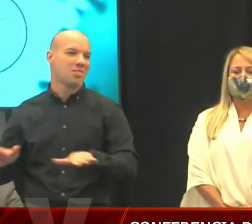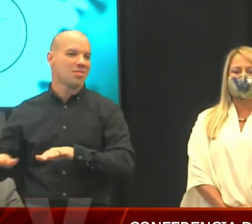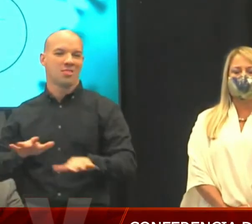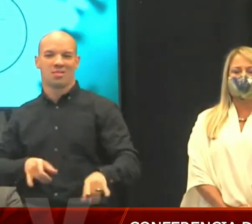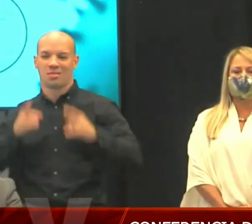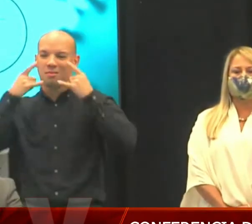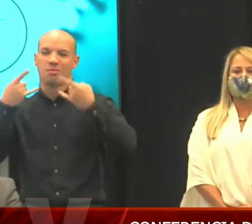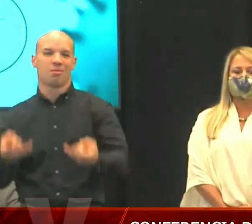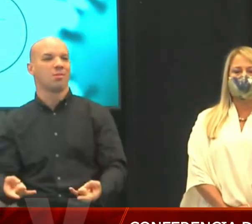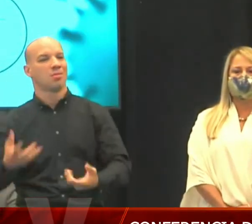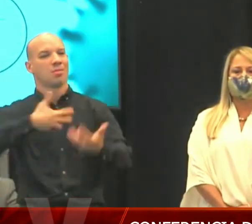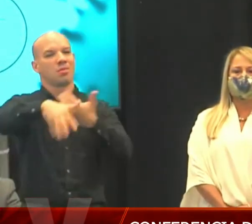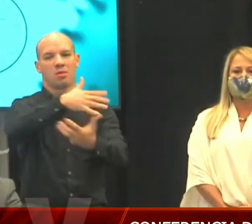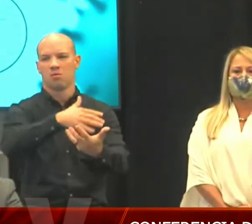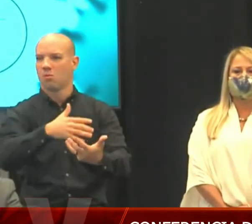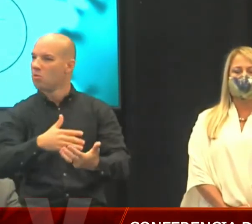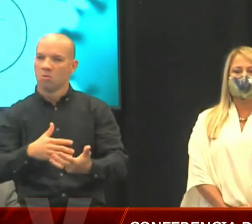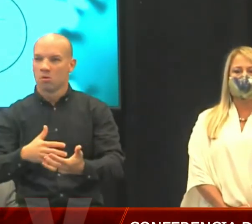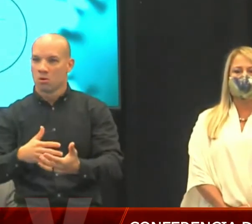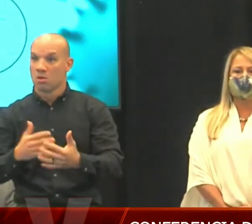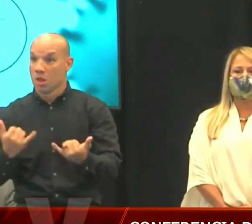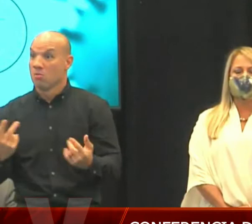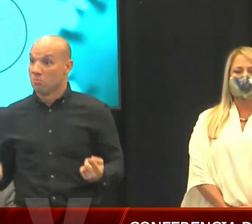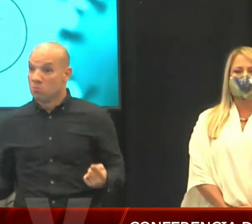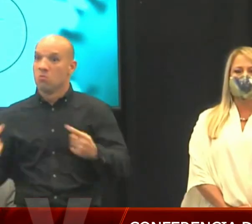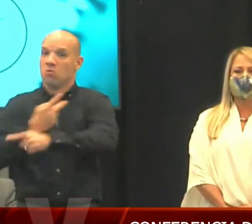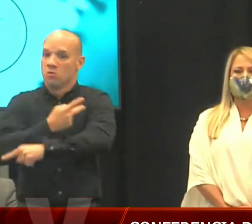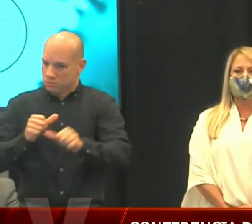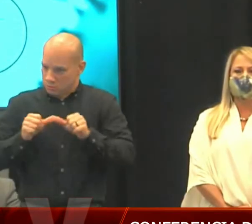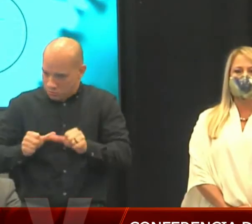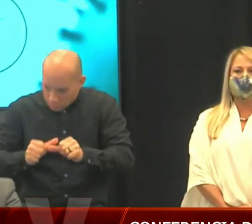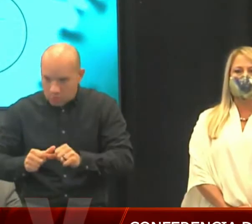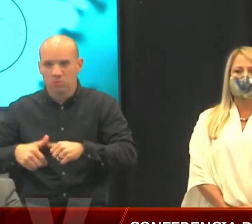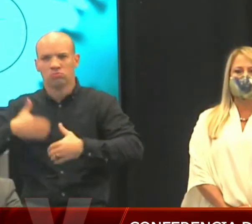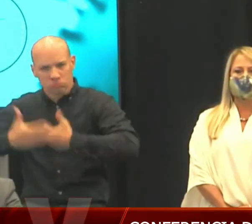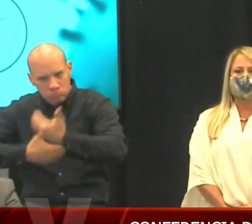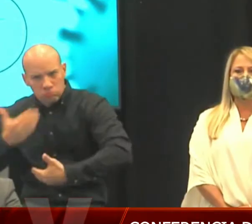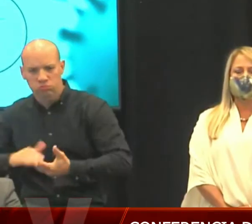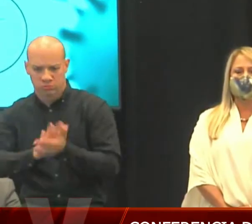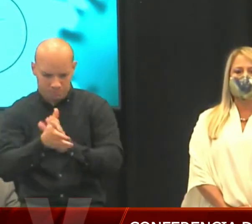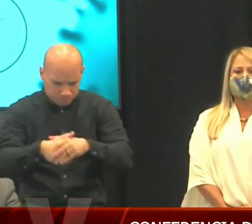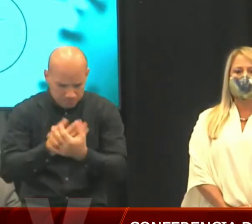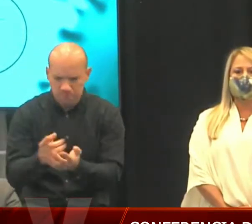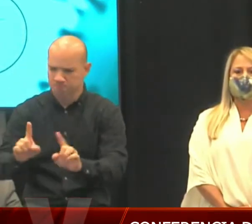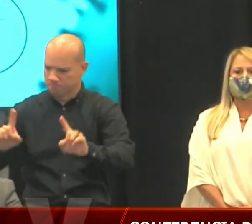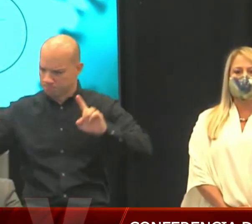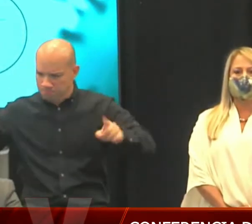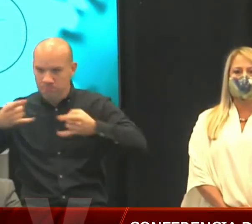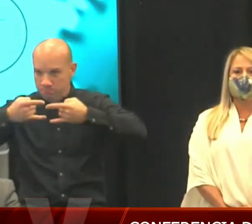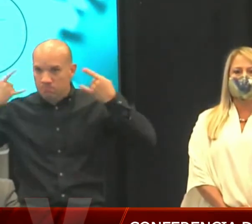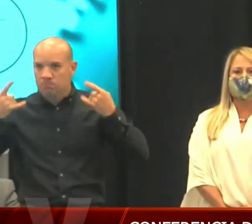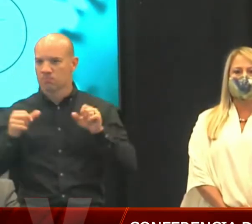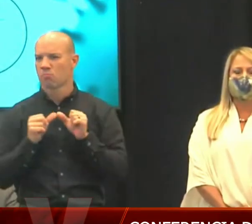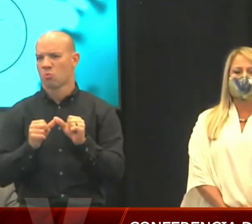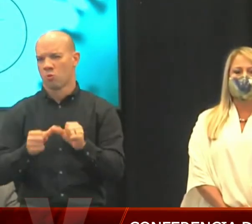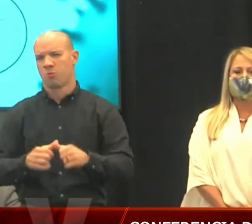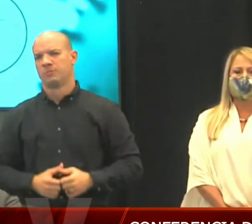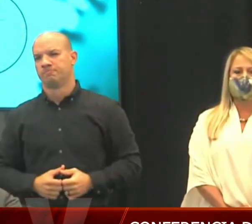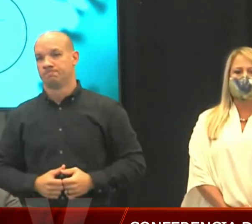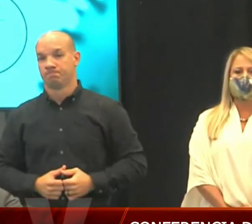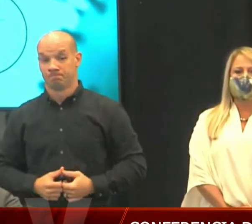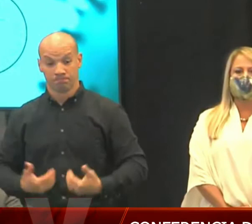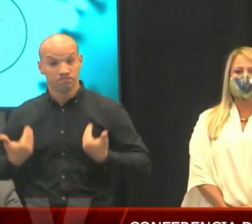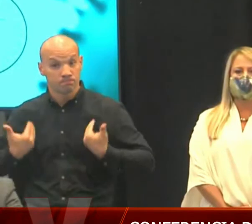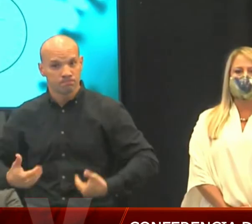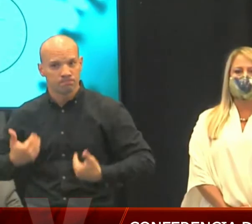sensatez y compromiso con todas las medidas de prevención. En mi carácter personal, Puerto